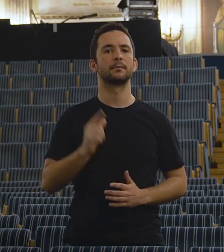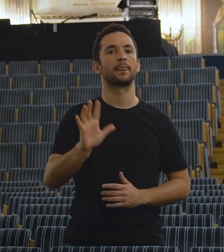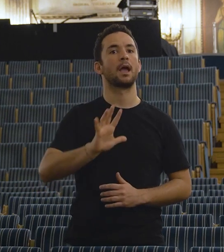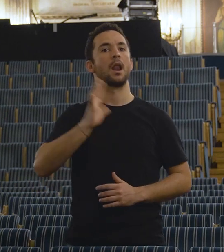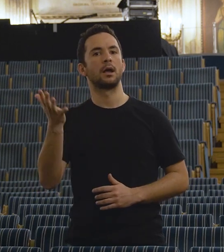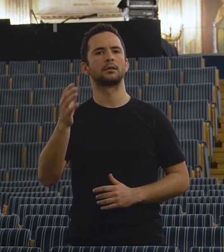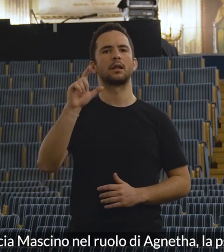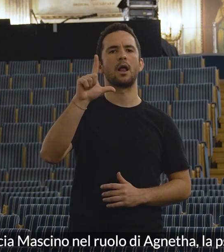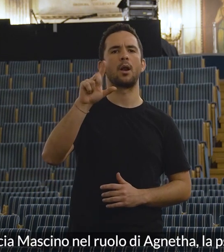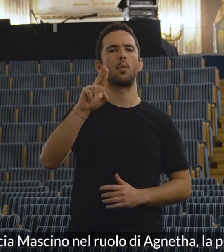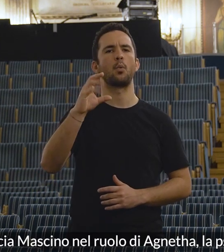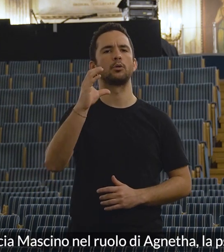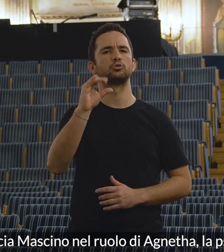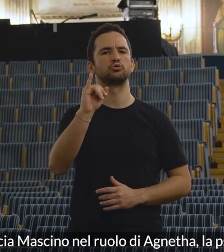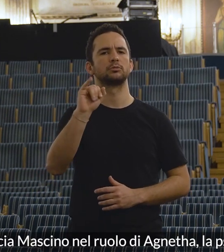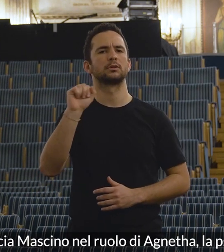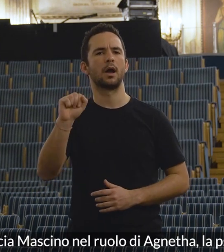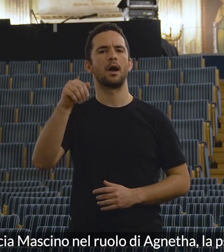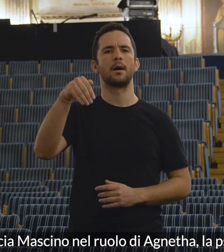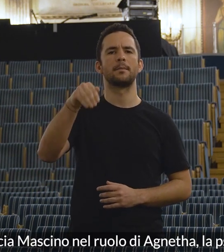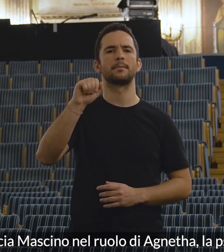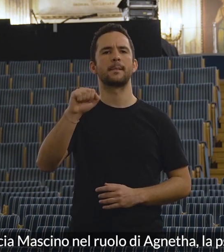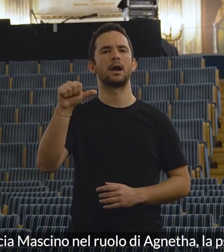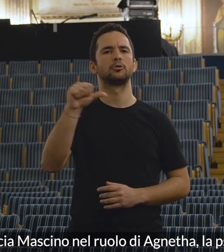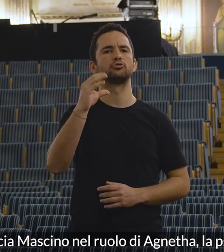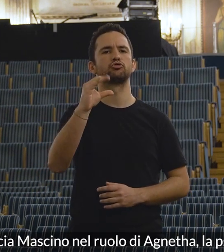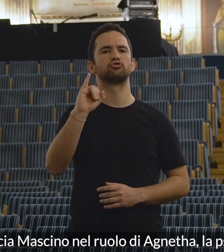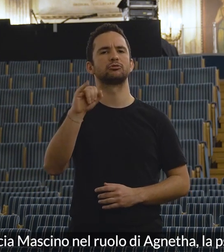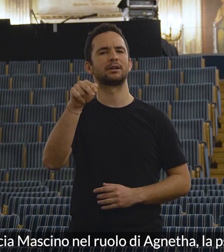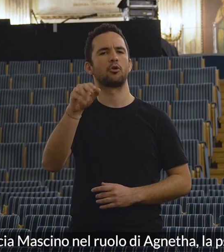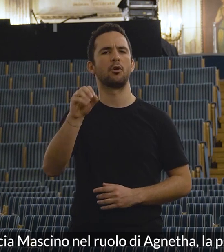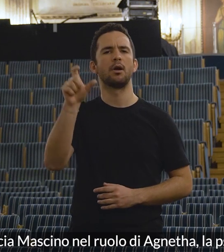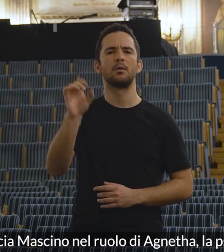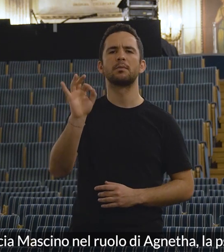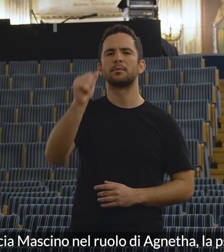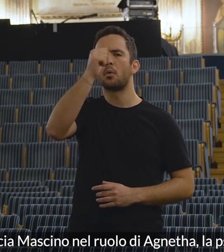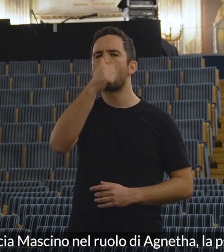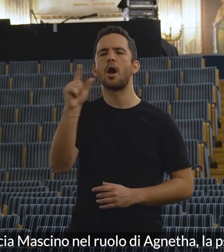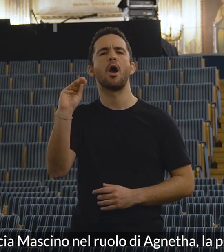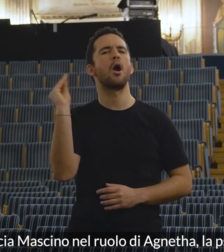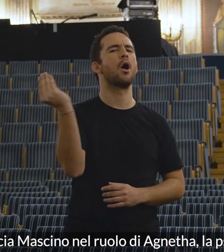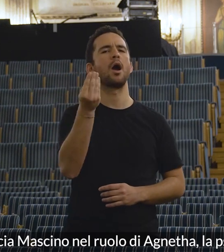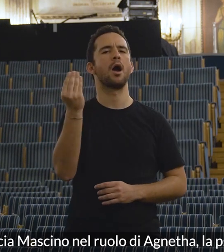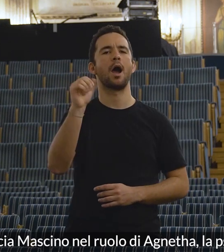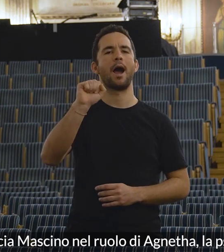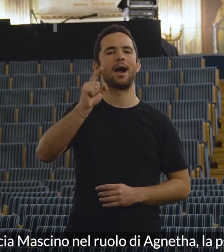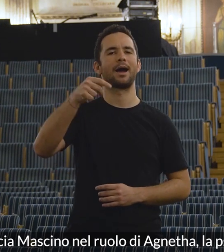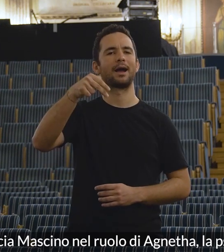E Lucia Mascino, nel ruolo di Agneta, la